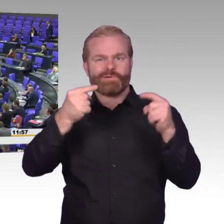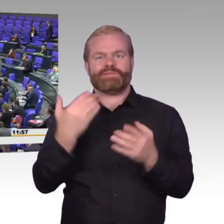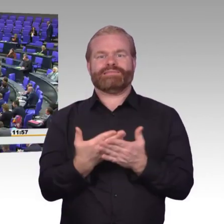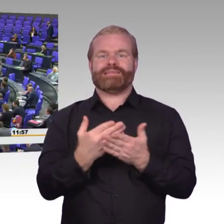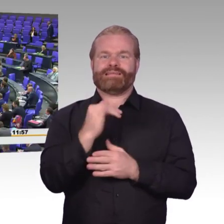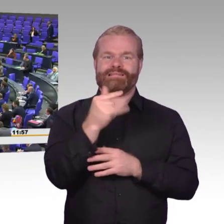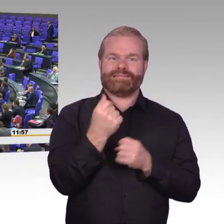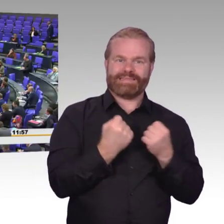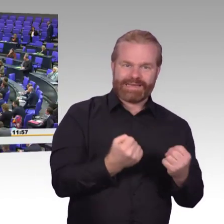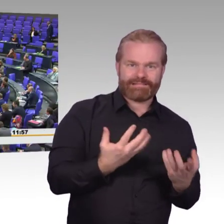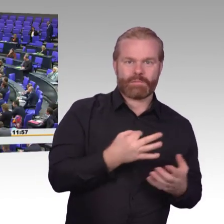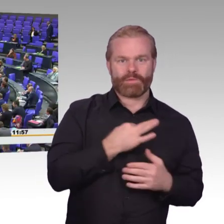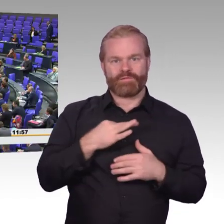Vielen Dank, Saskia Esten.